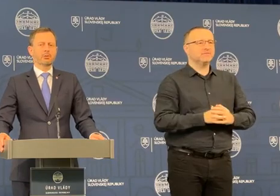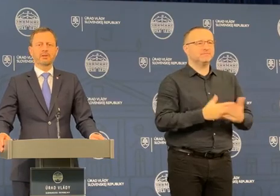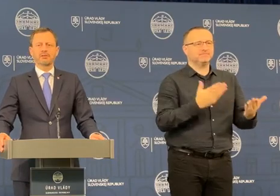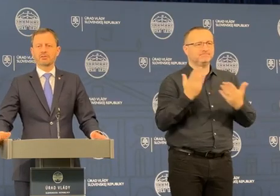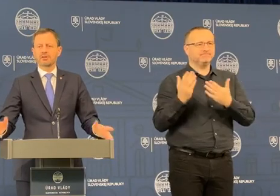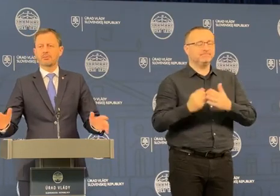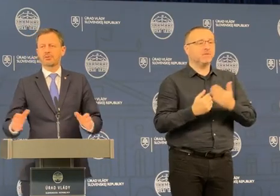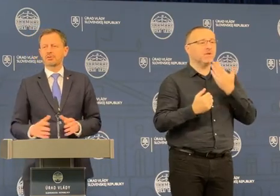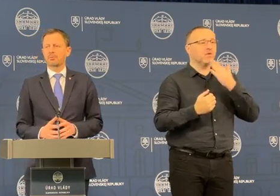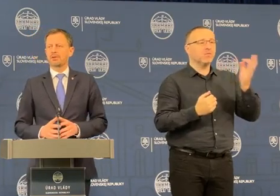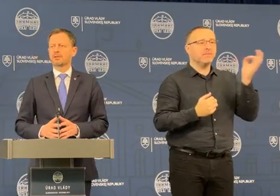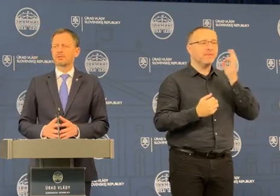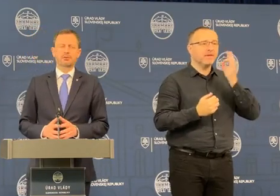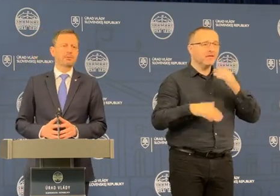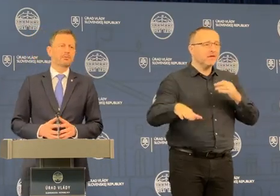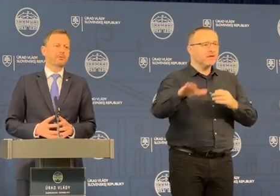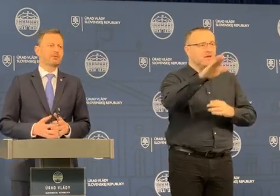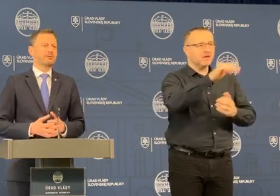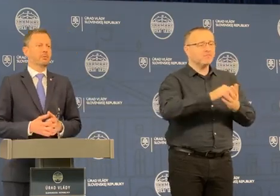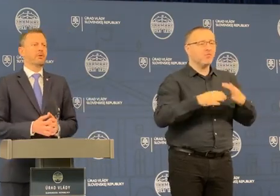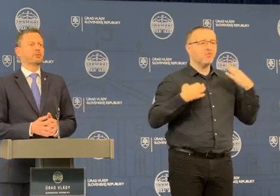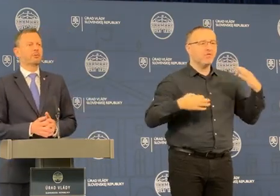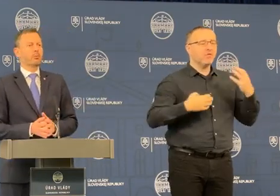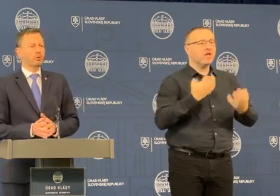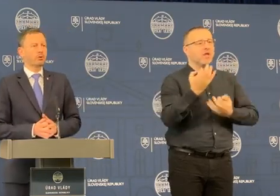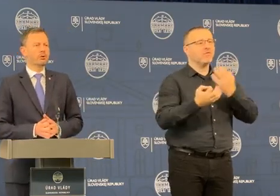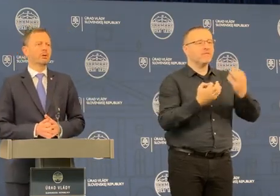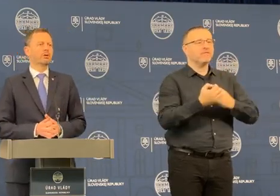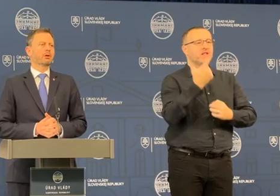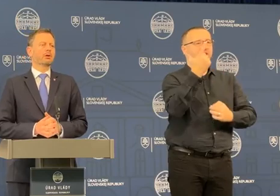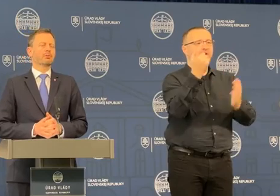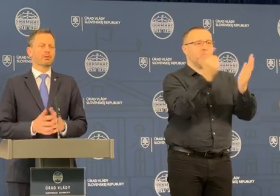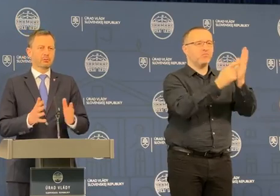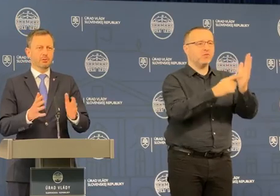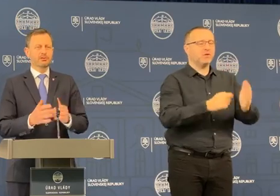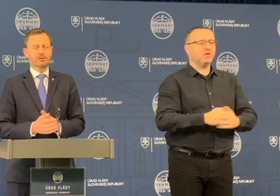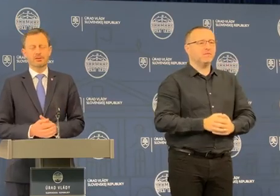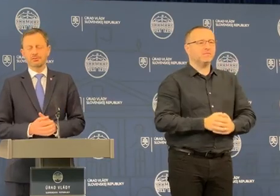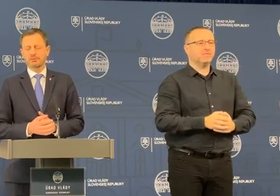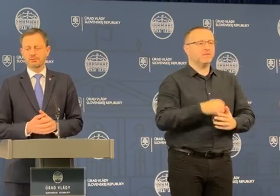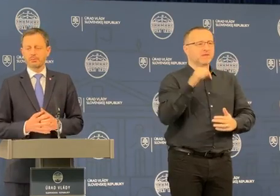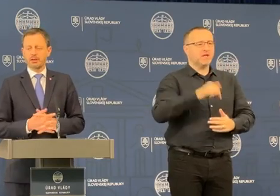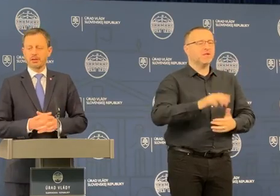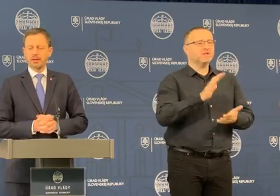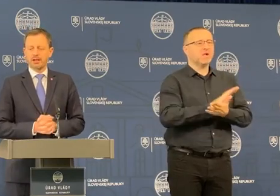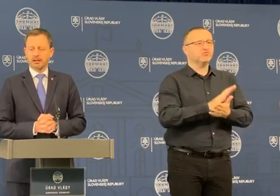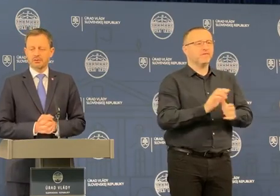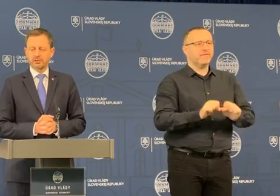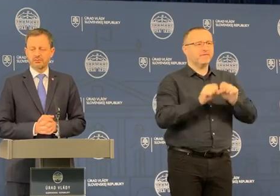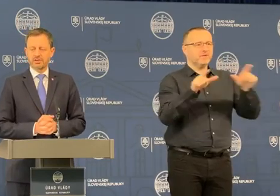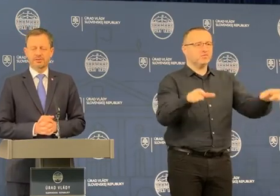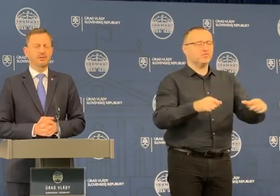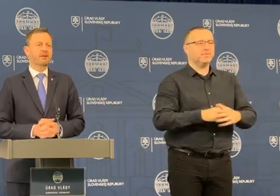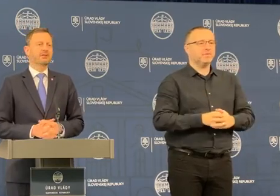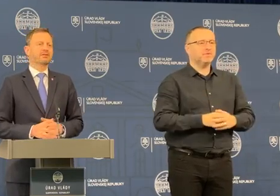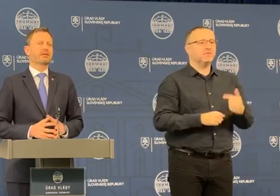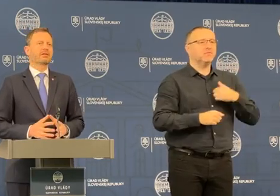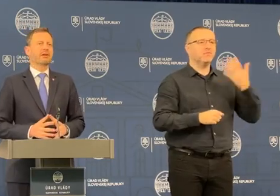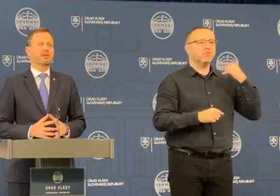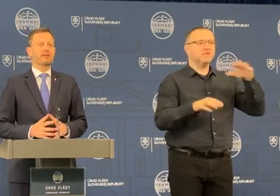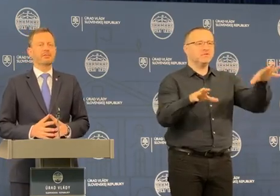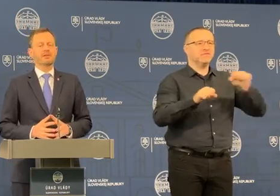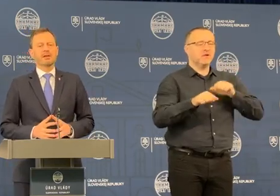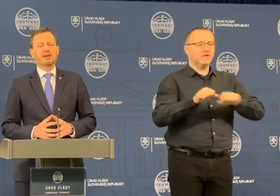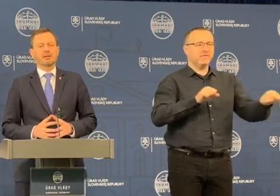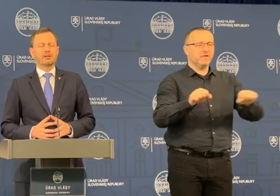Ďakujem pekne. Vážim dámy, vážení páni, dovolte mi, aby som vás informoval o dvoch bodoch v tomto tlačovom výstupe, ktoré sme schváli dnes